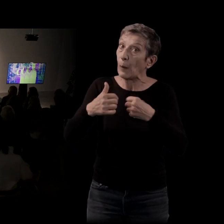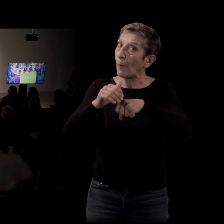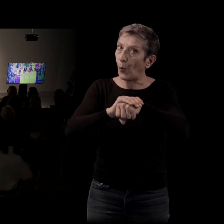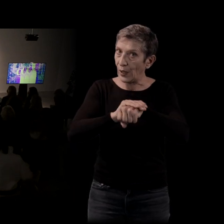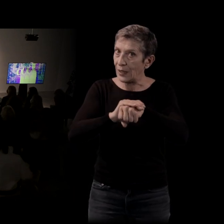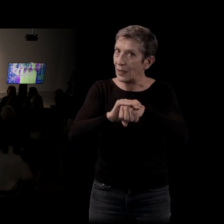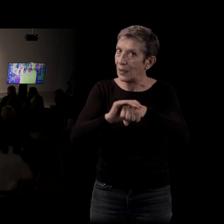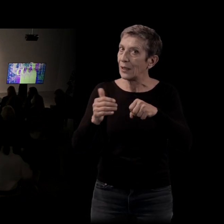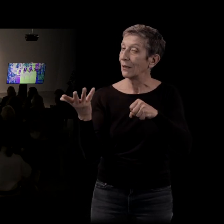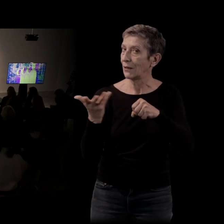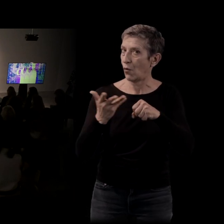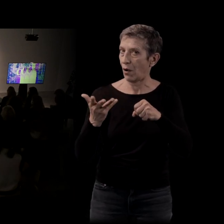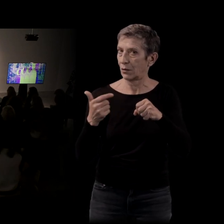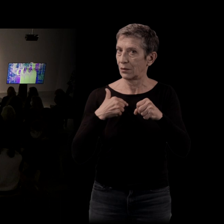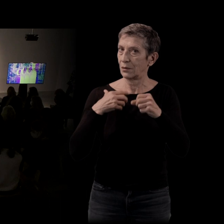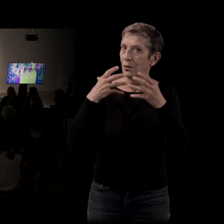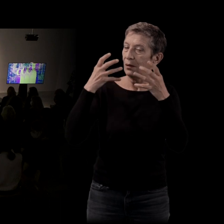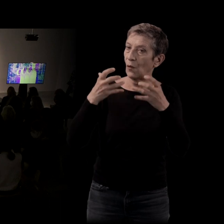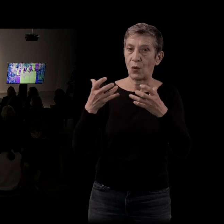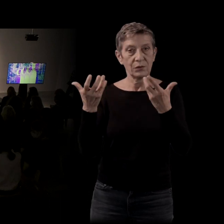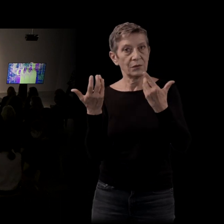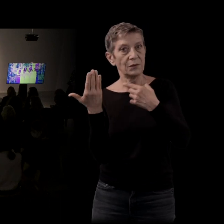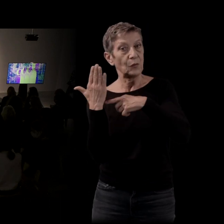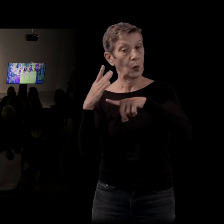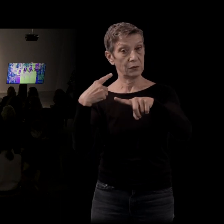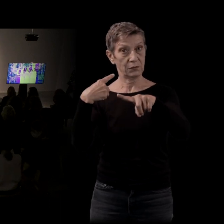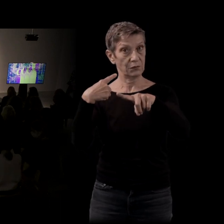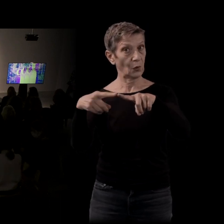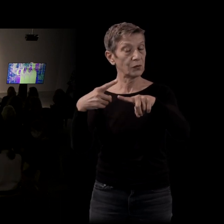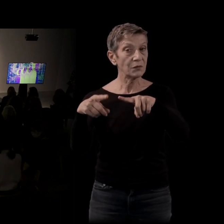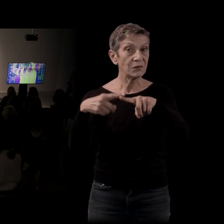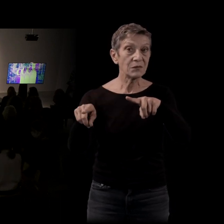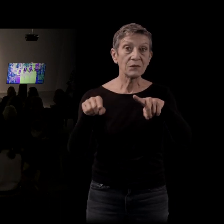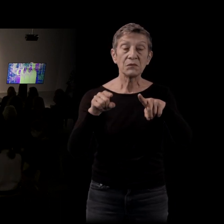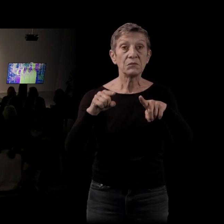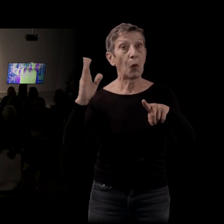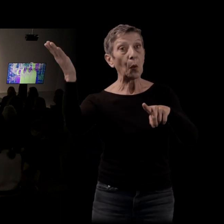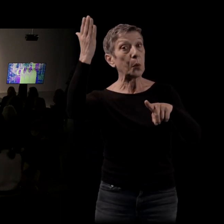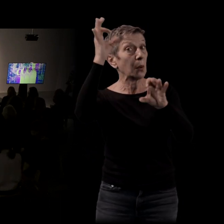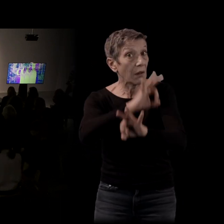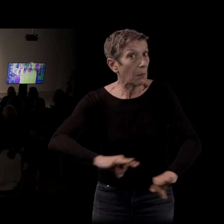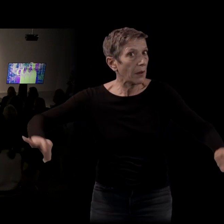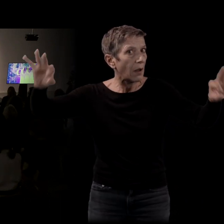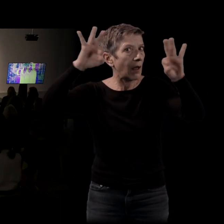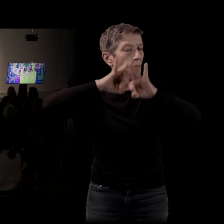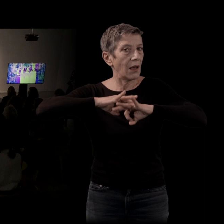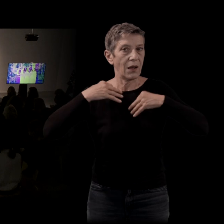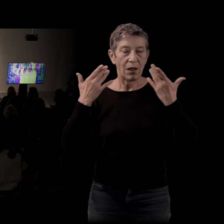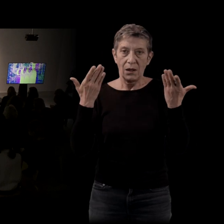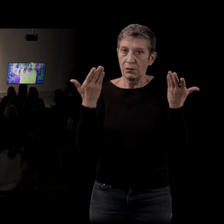beauté de choses qui sont sans noblesse a priori, qui font partie de la vie du peuple, de tout